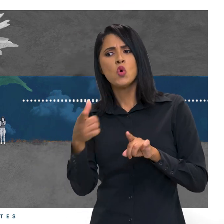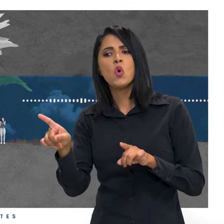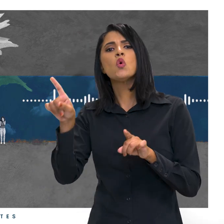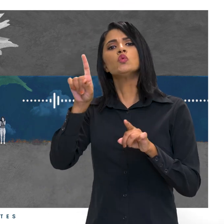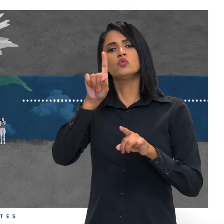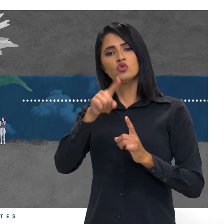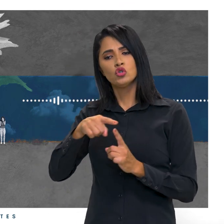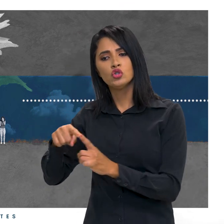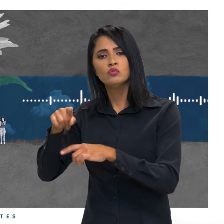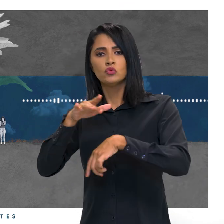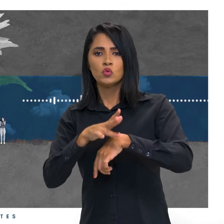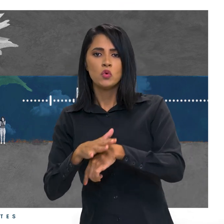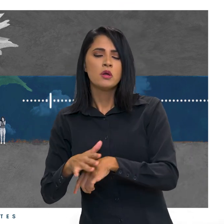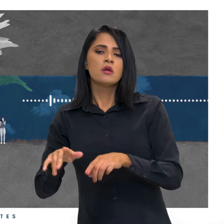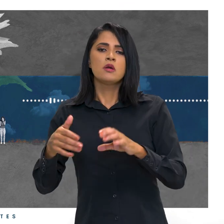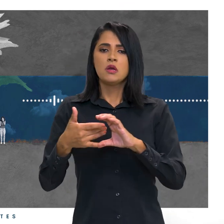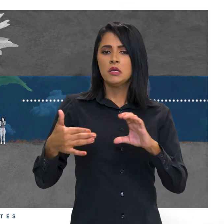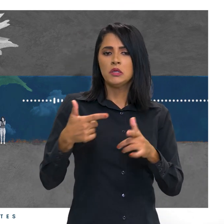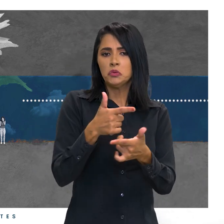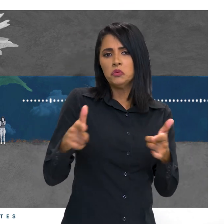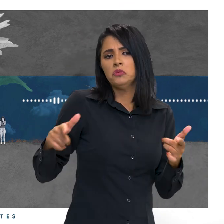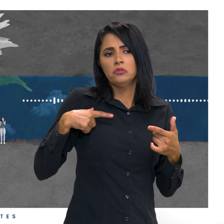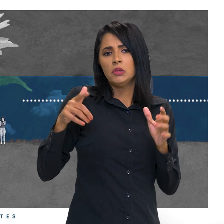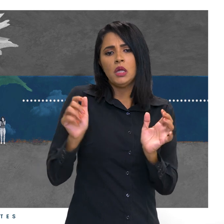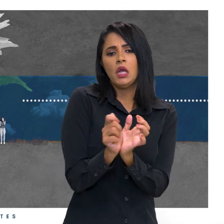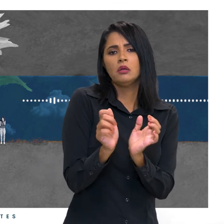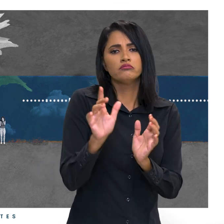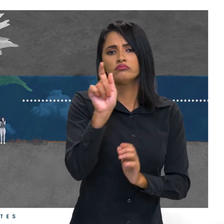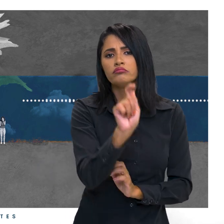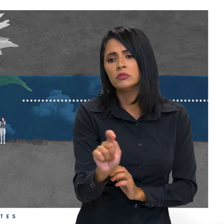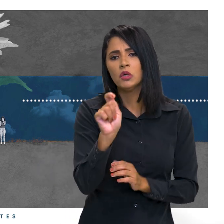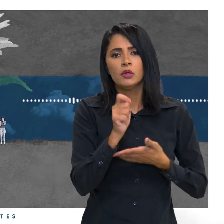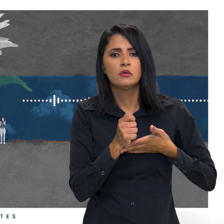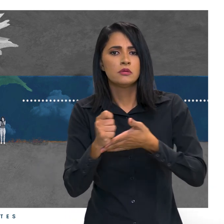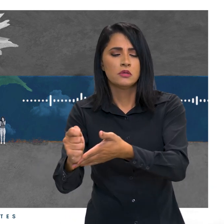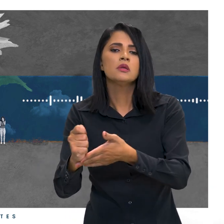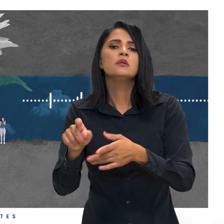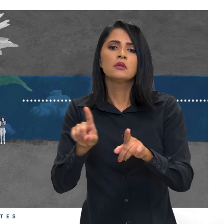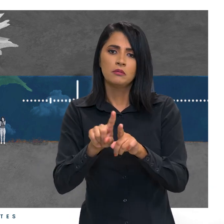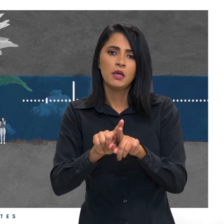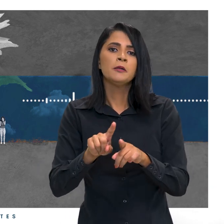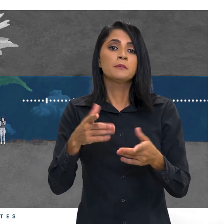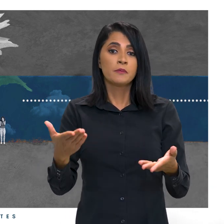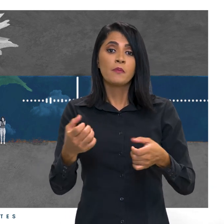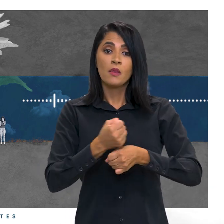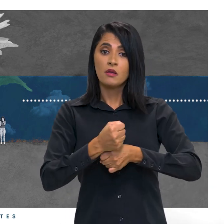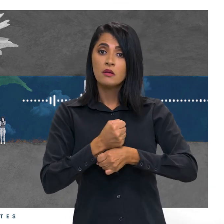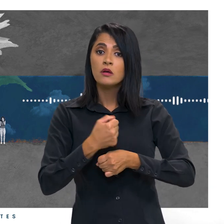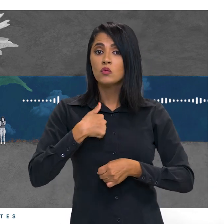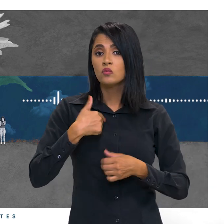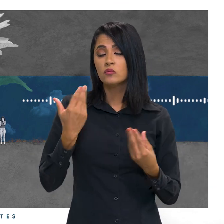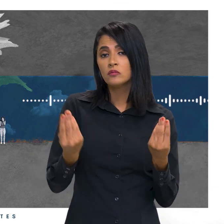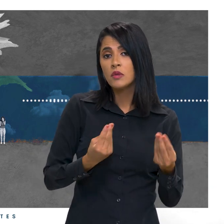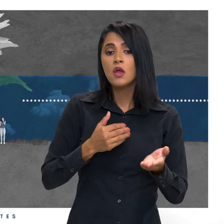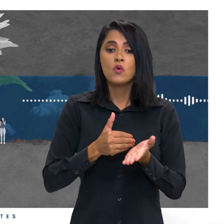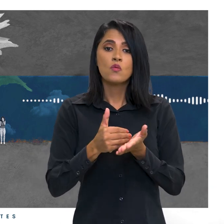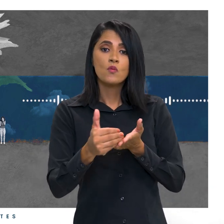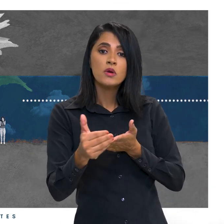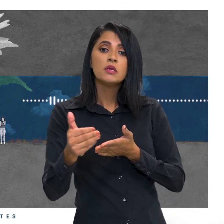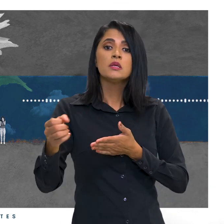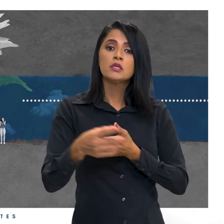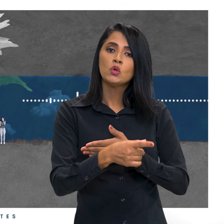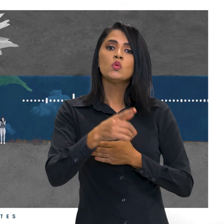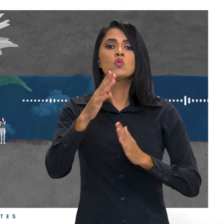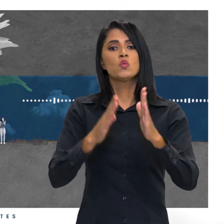têm uma instituição ou um grupo que preste essa assistência. Esse ano, eu estou iniciando uma nova